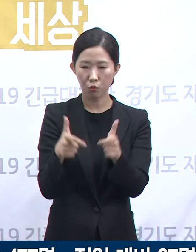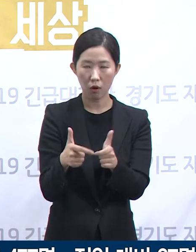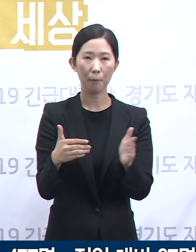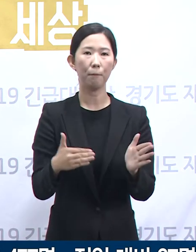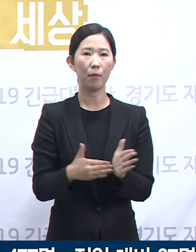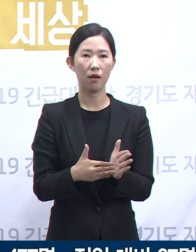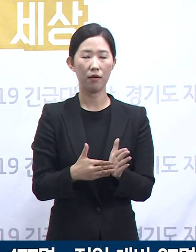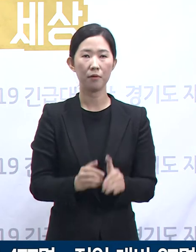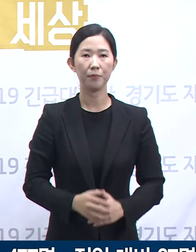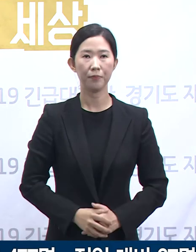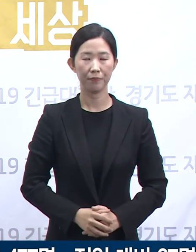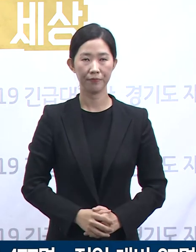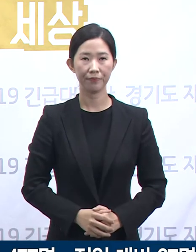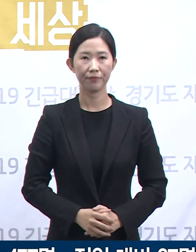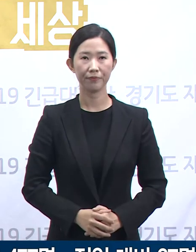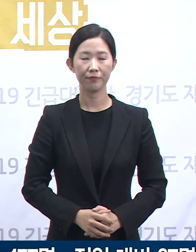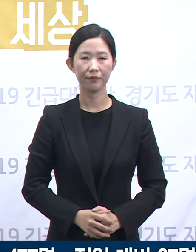보였습니다.